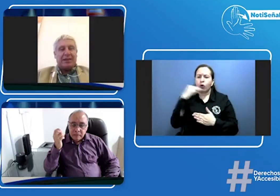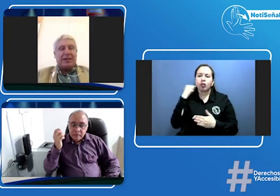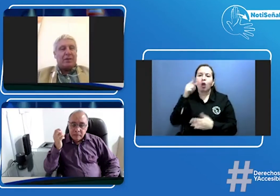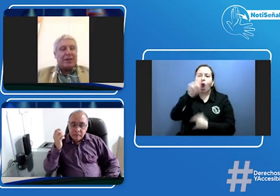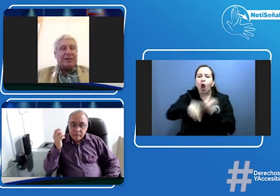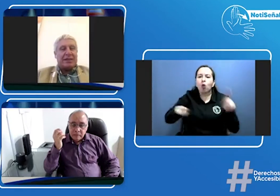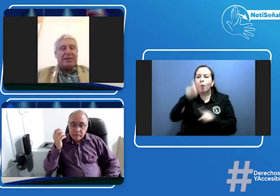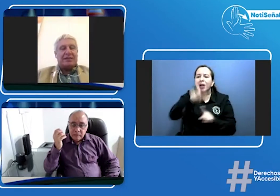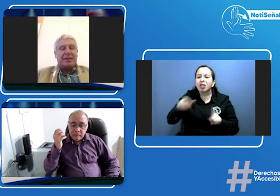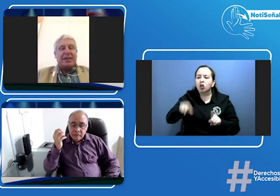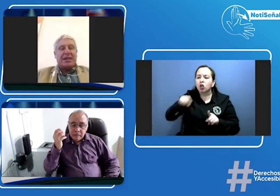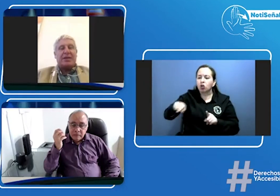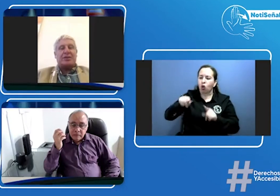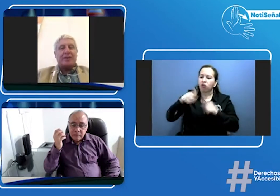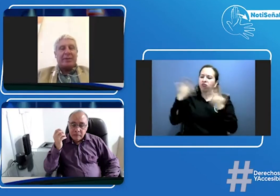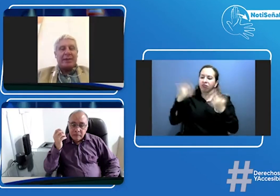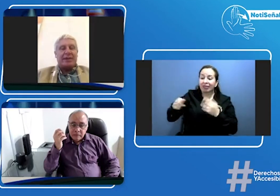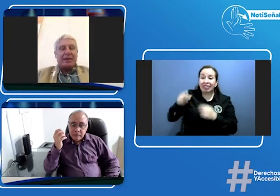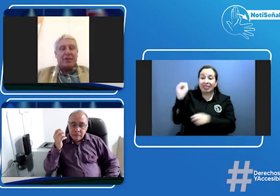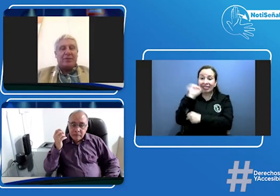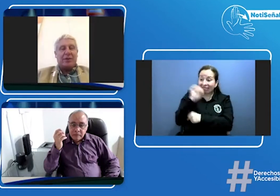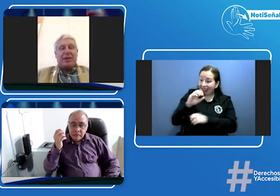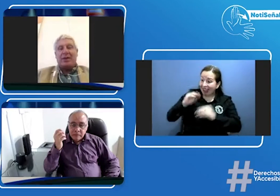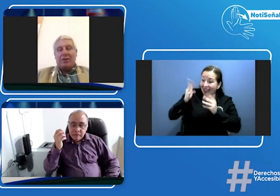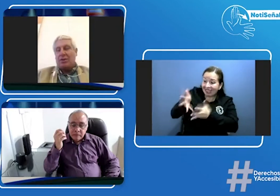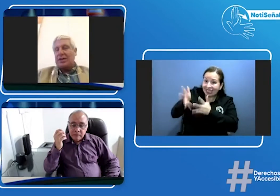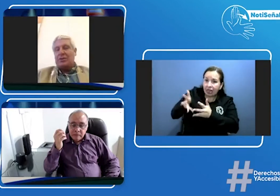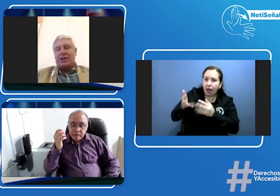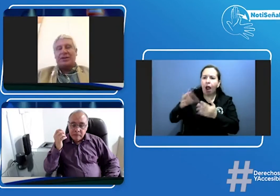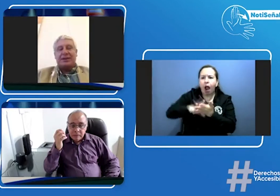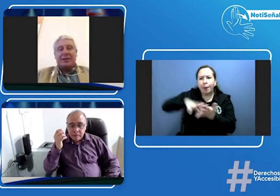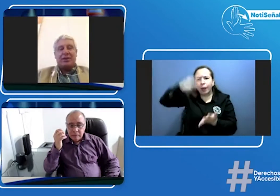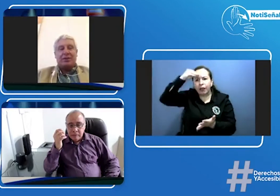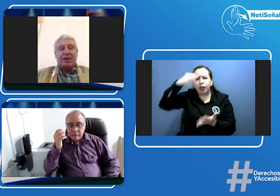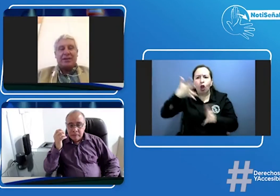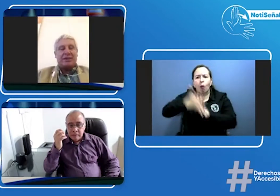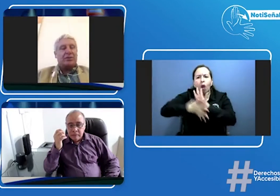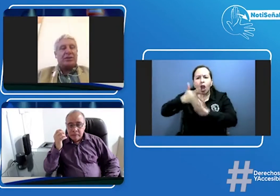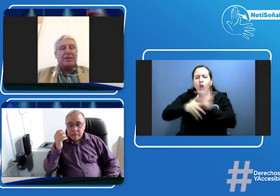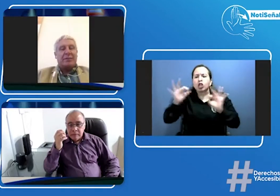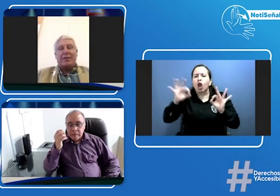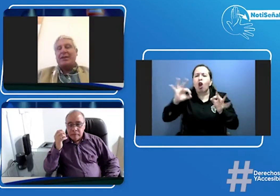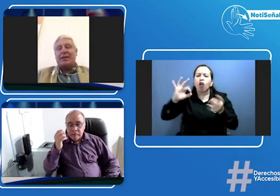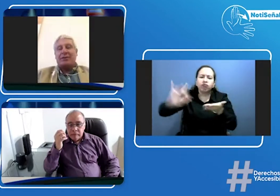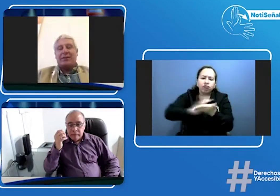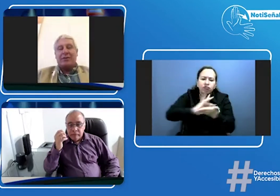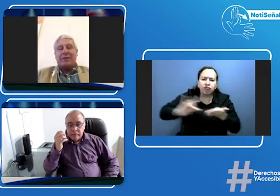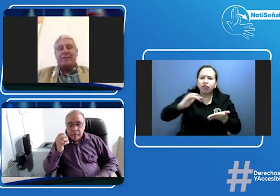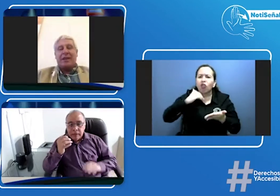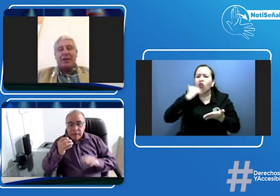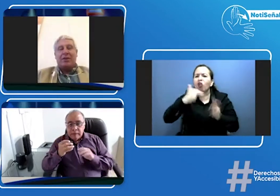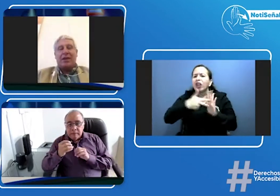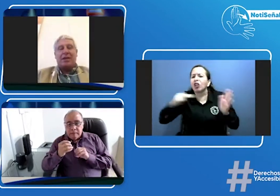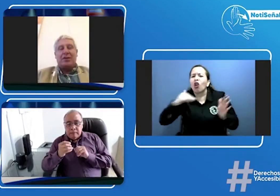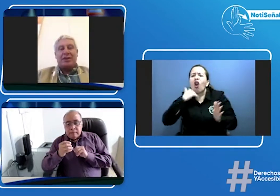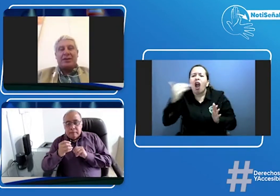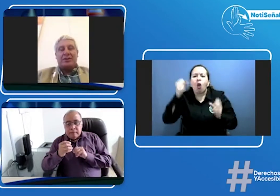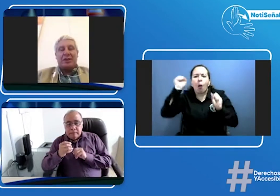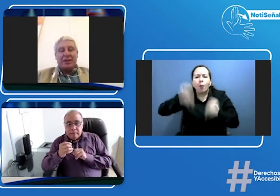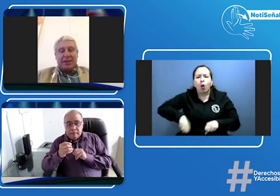de lenguaje de señas que nos permitan de alguna forma o con ayudas tecnológicas que nos permitan de alguna forma lograr el objetivo de